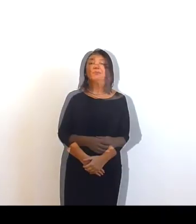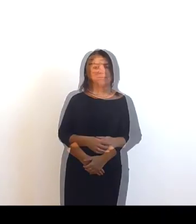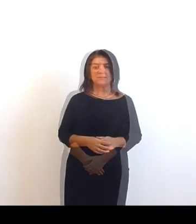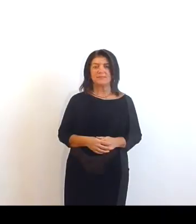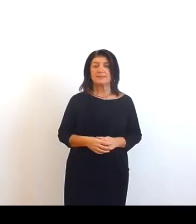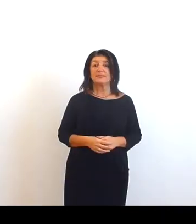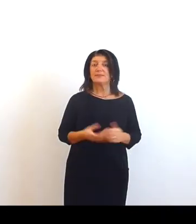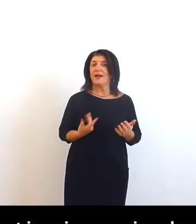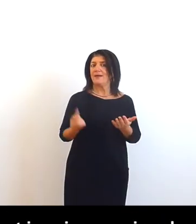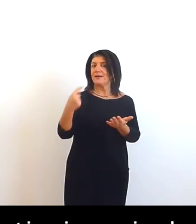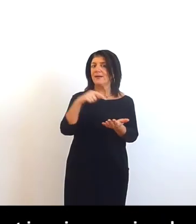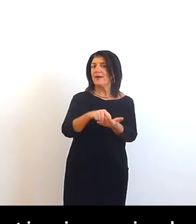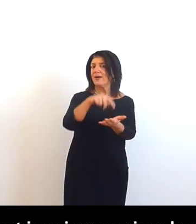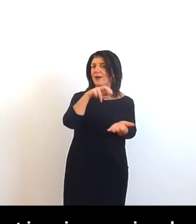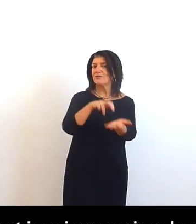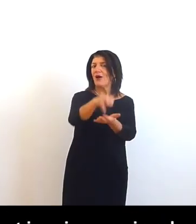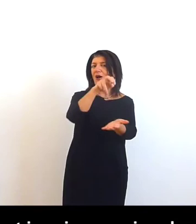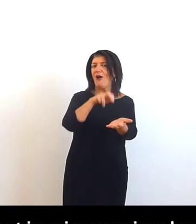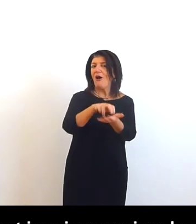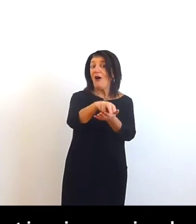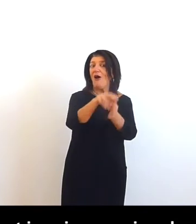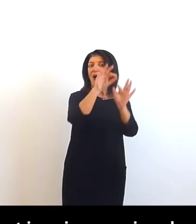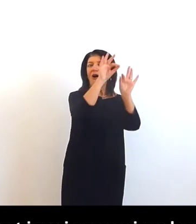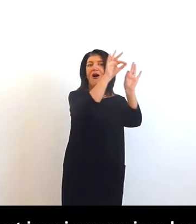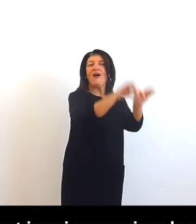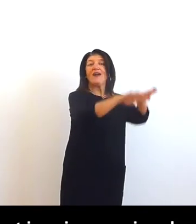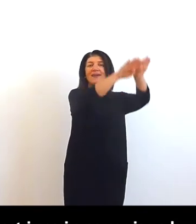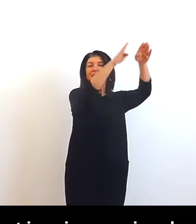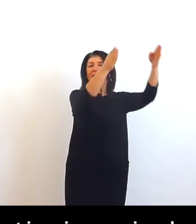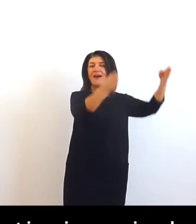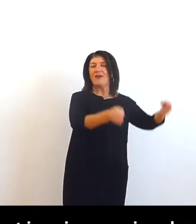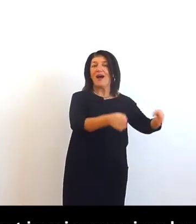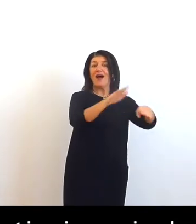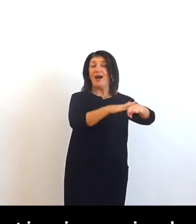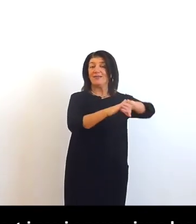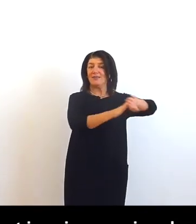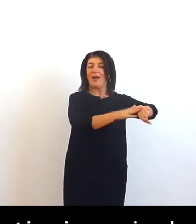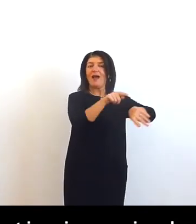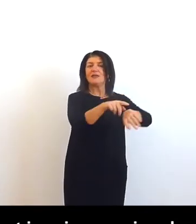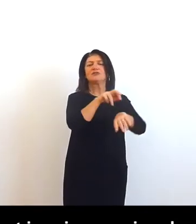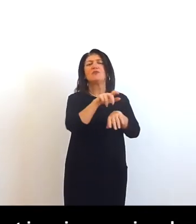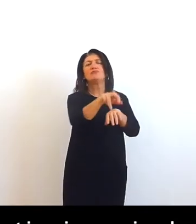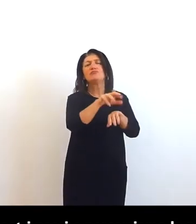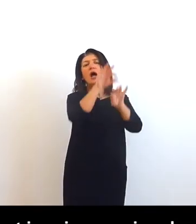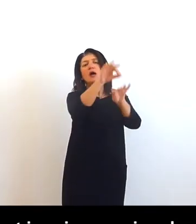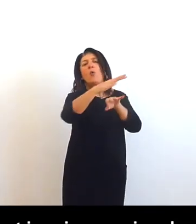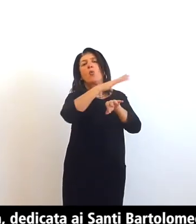torniamo sui nostri passi e percorriamo la navata destra la quinta cappella dedicata ai